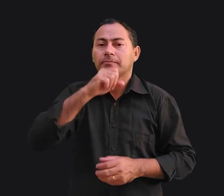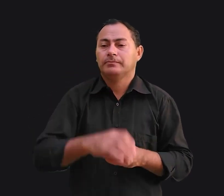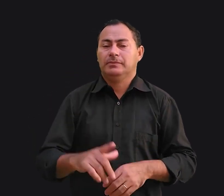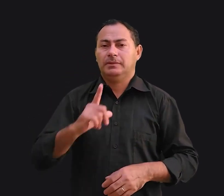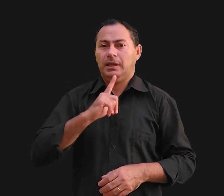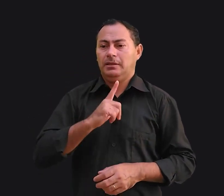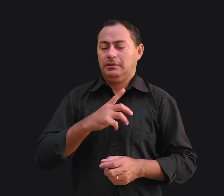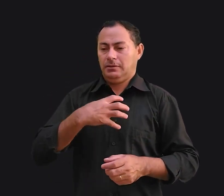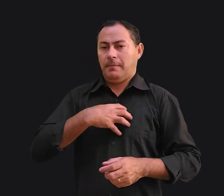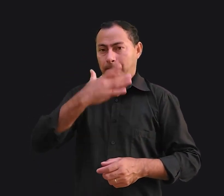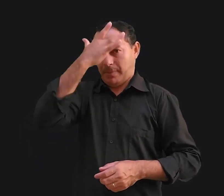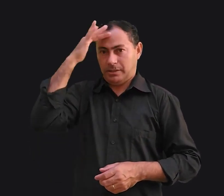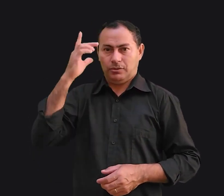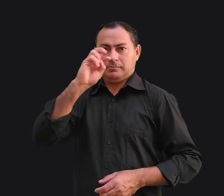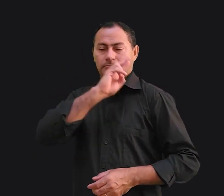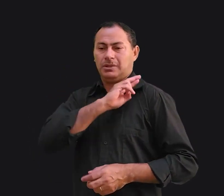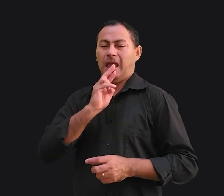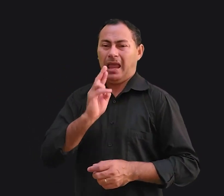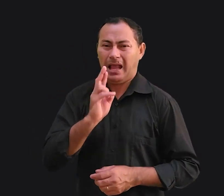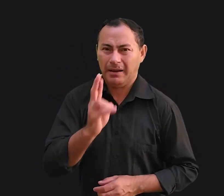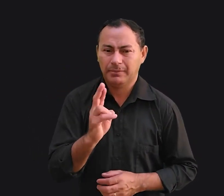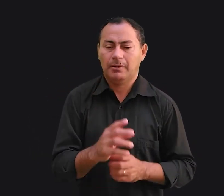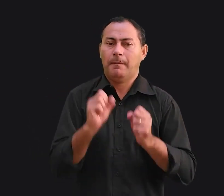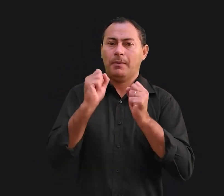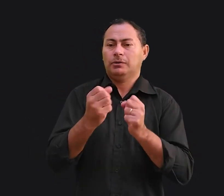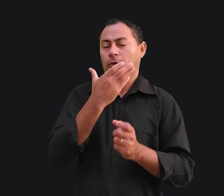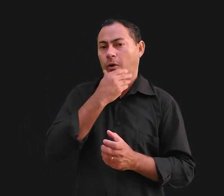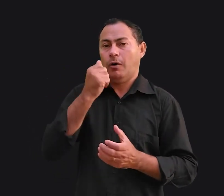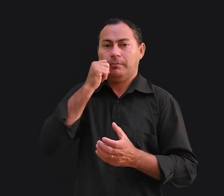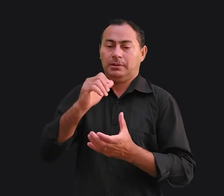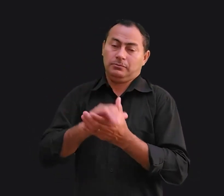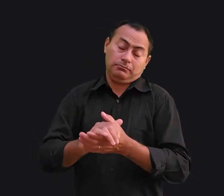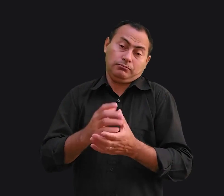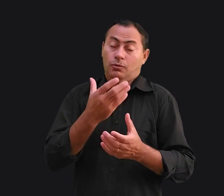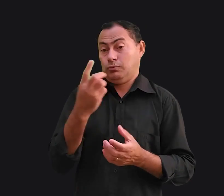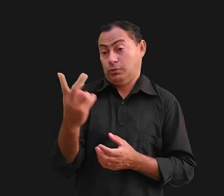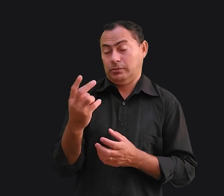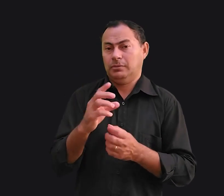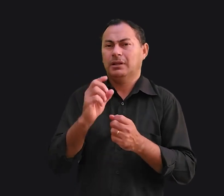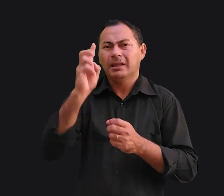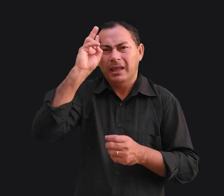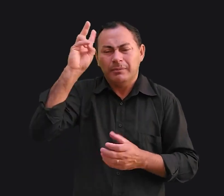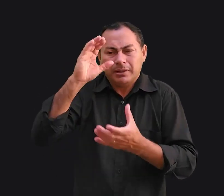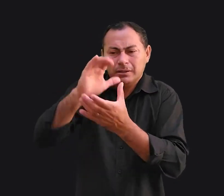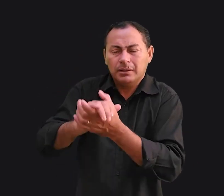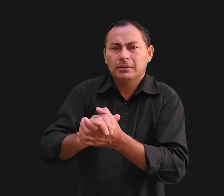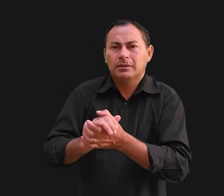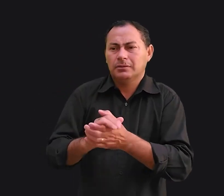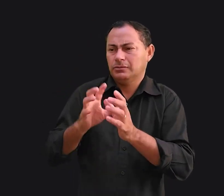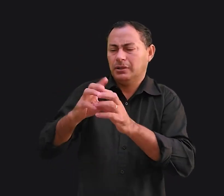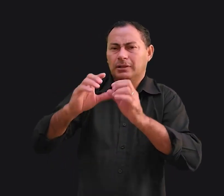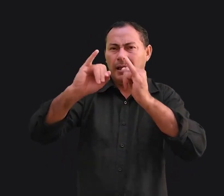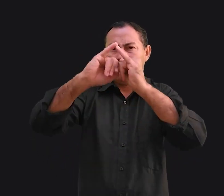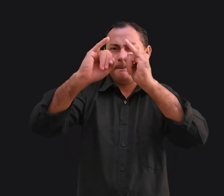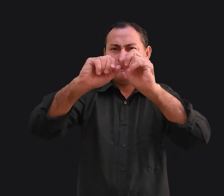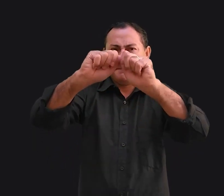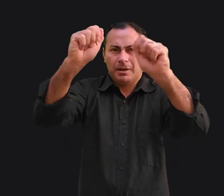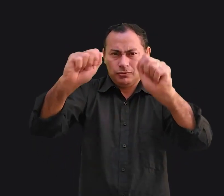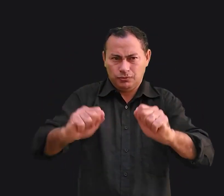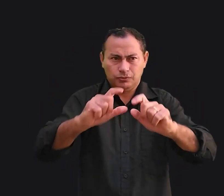Existe aquele tipo de pessoa resmungona. Pode ser o marido ou a mulher. Lembra-se daquele casal esculpido na madeira e dos laços